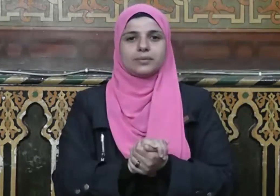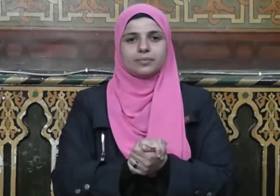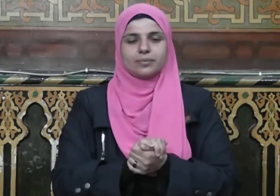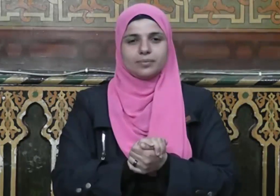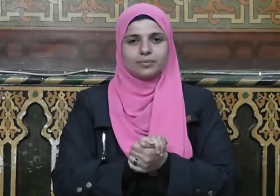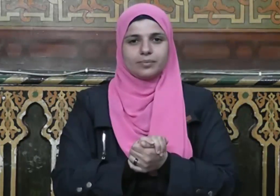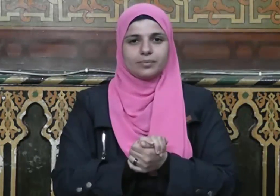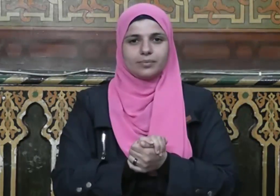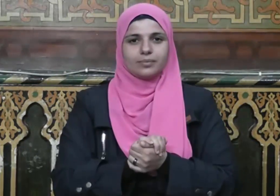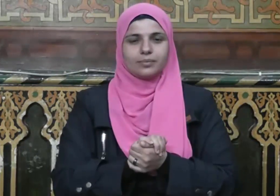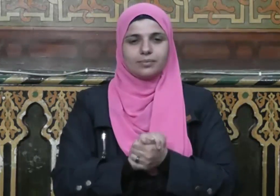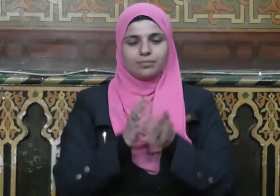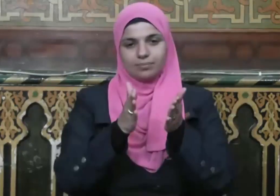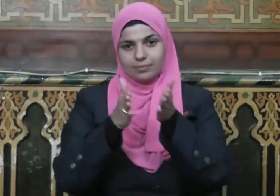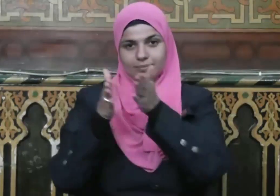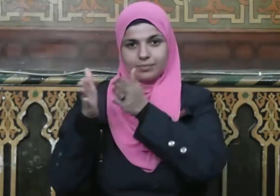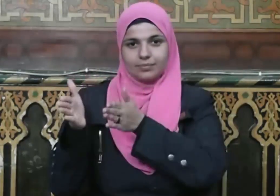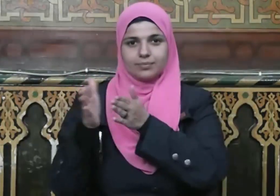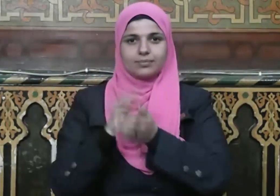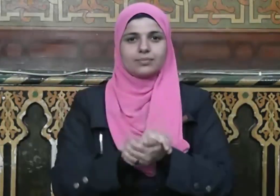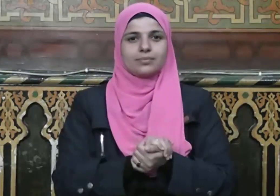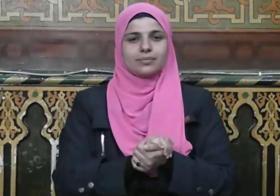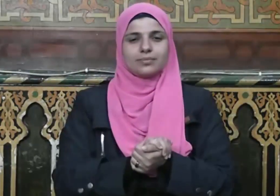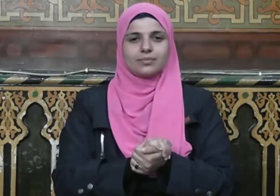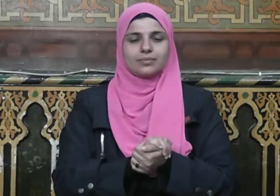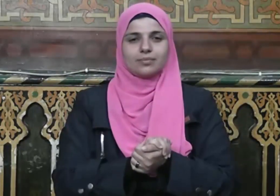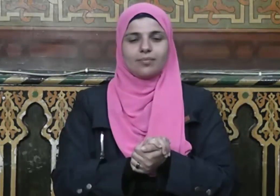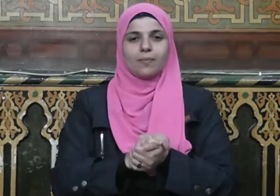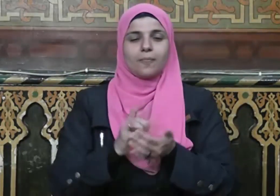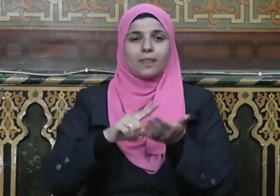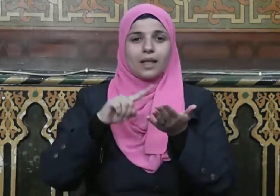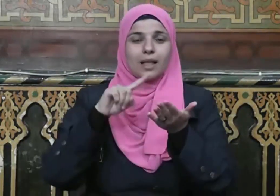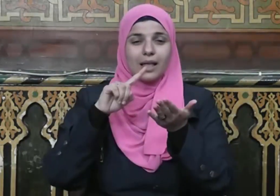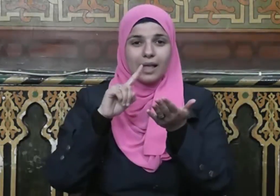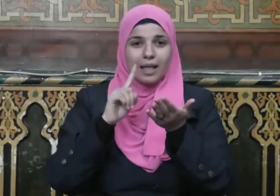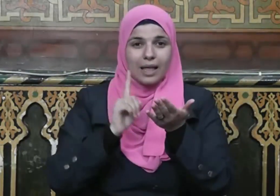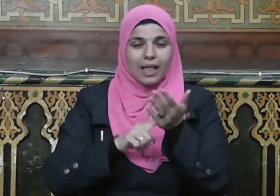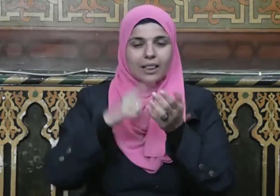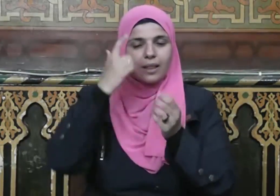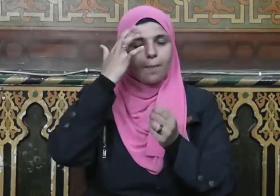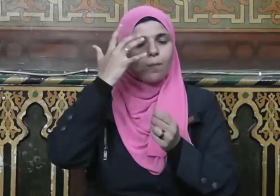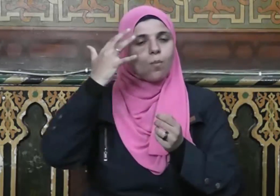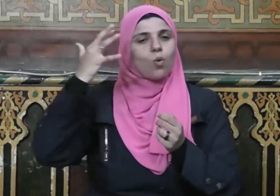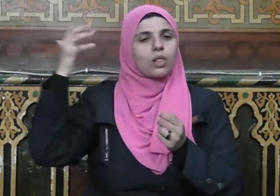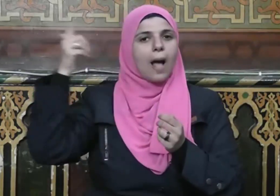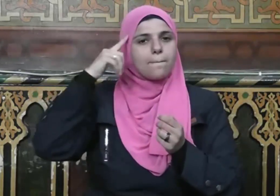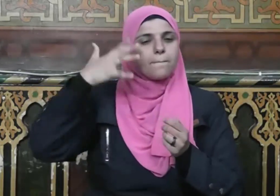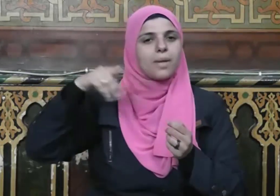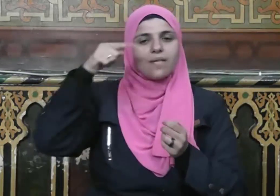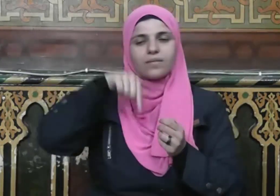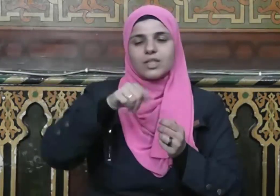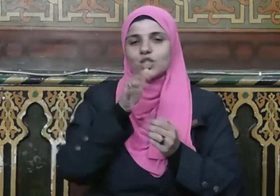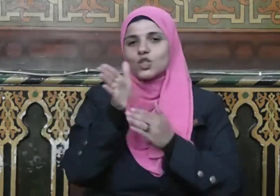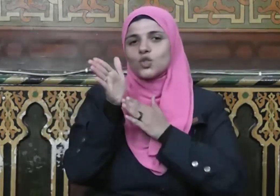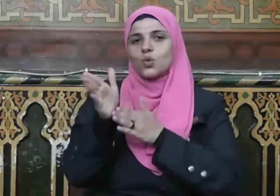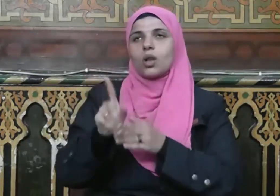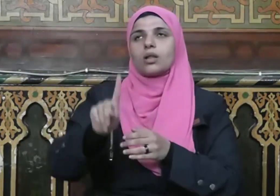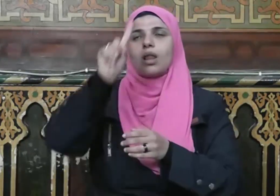وبعد فإن المتأمل والمتدبر لسنة الله عز وجل